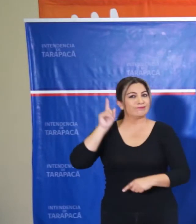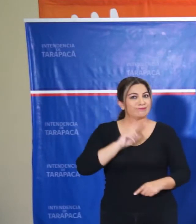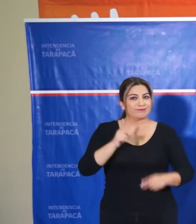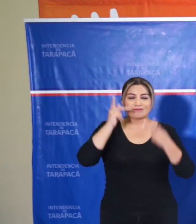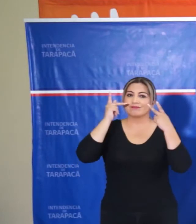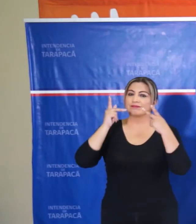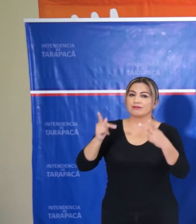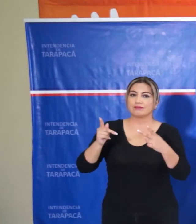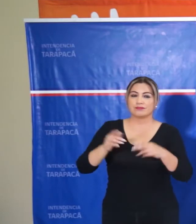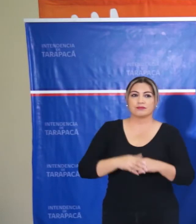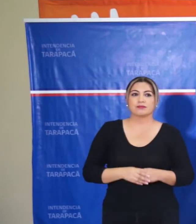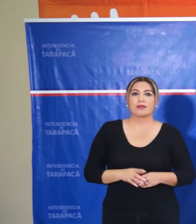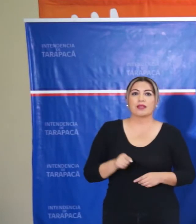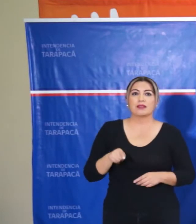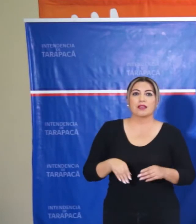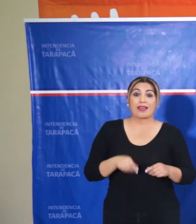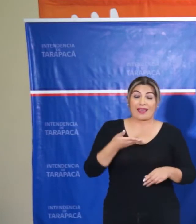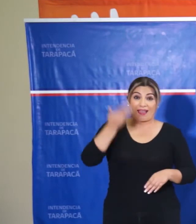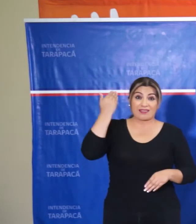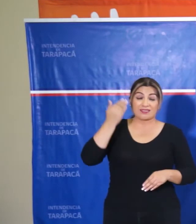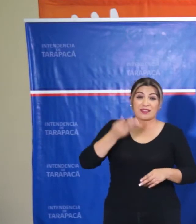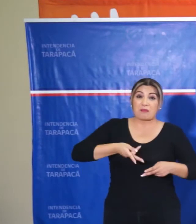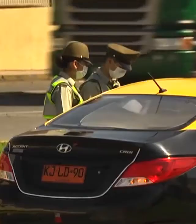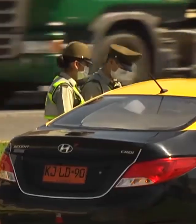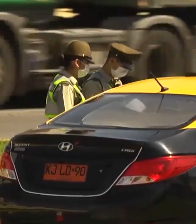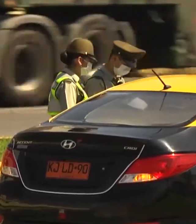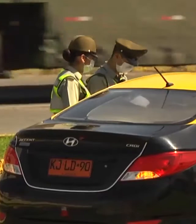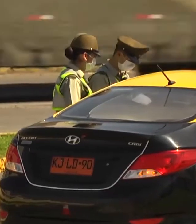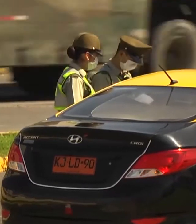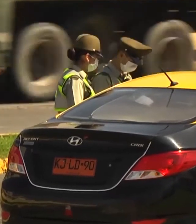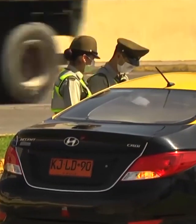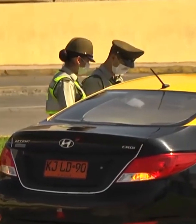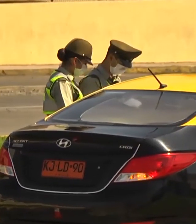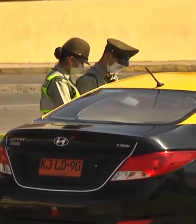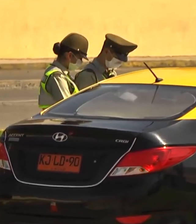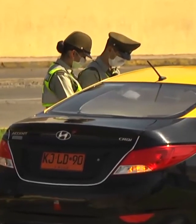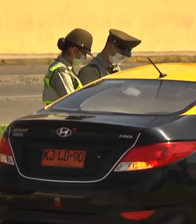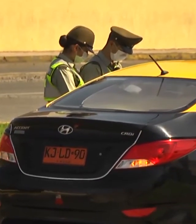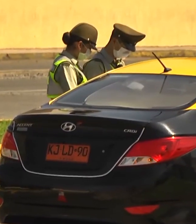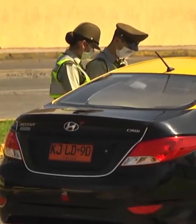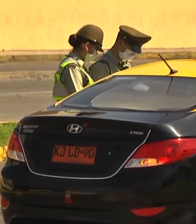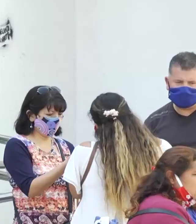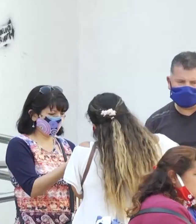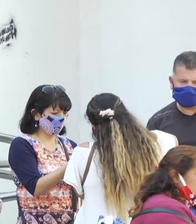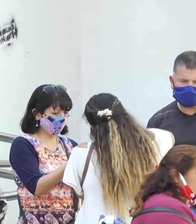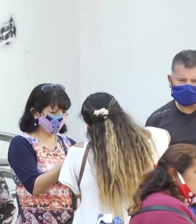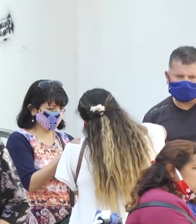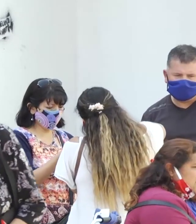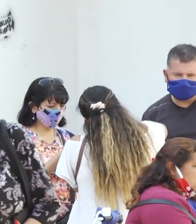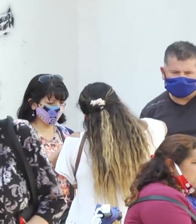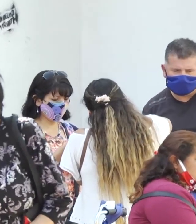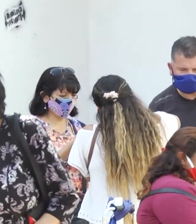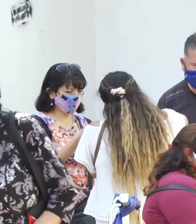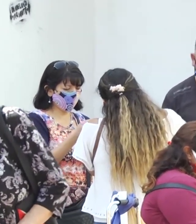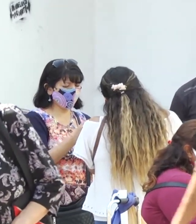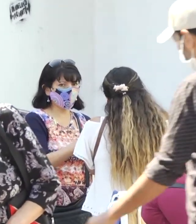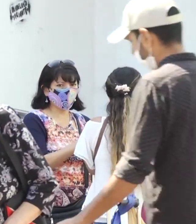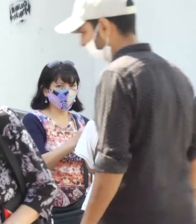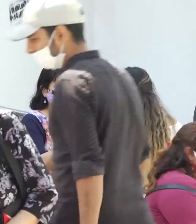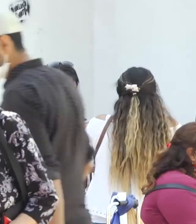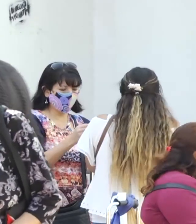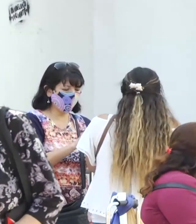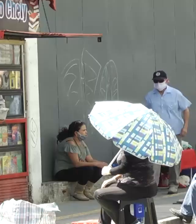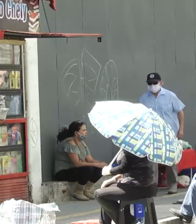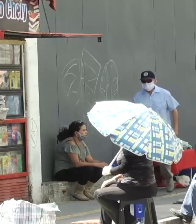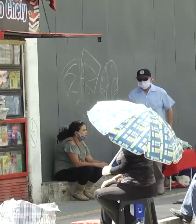menos estricto de lo que va a ser ahora el hecho de no salir de la primera. No salir de la ciudad y evitar aglomeraciones en lugares de